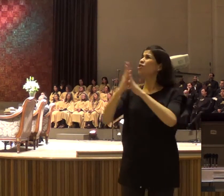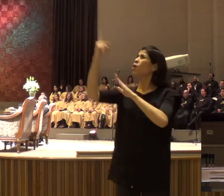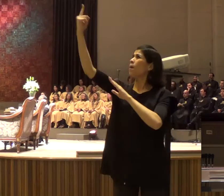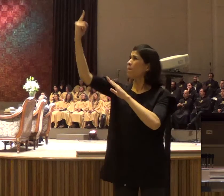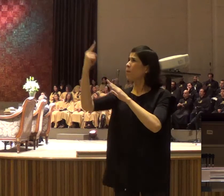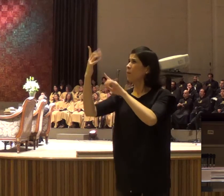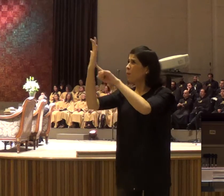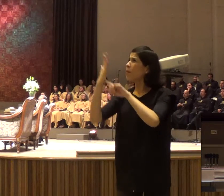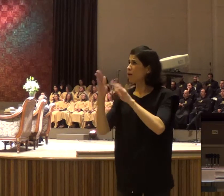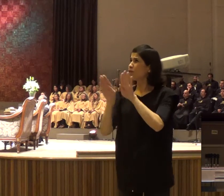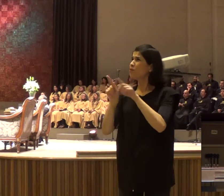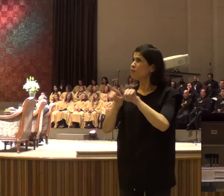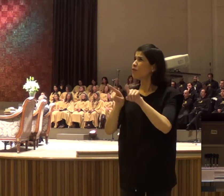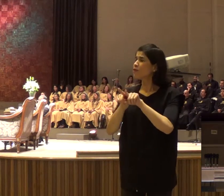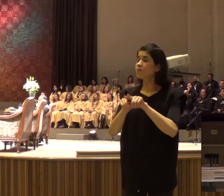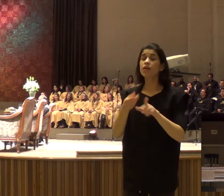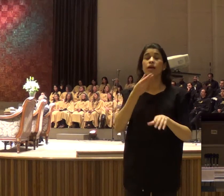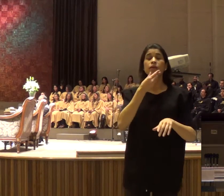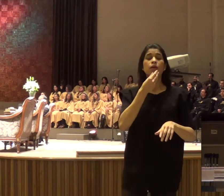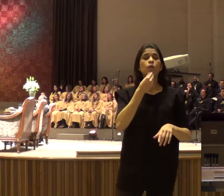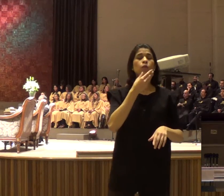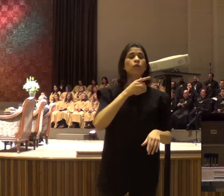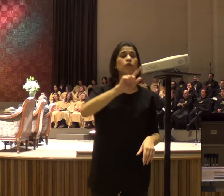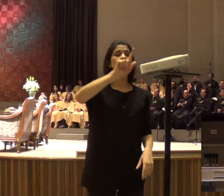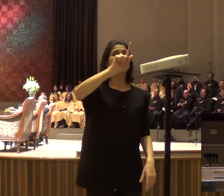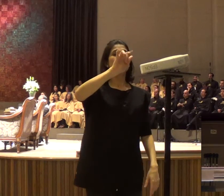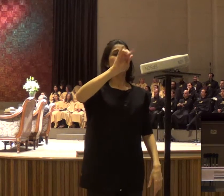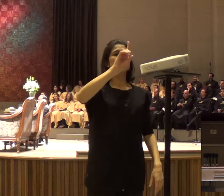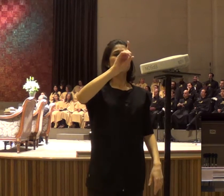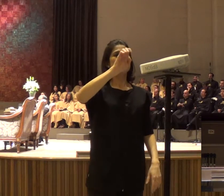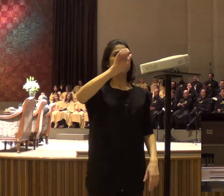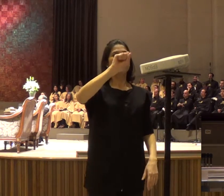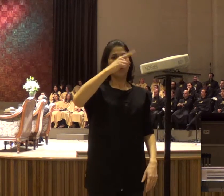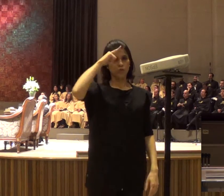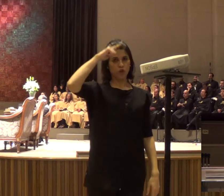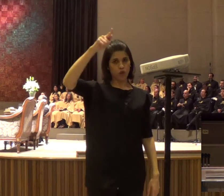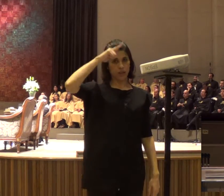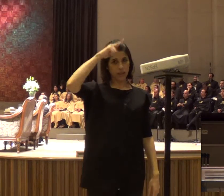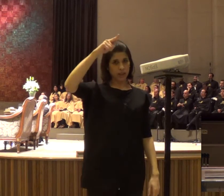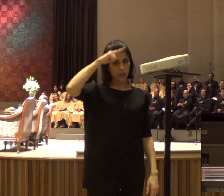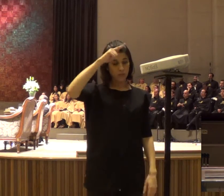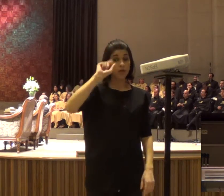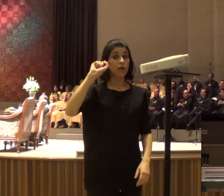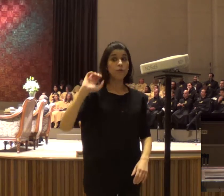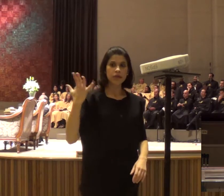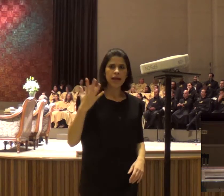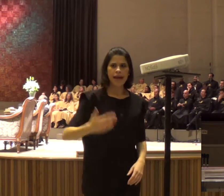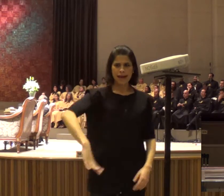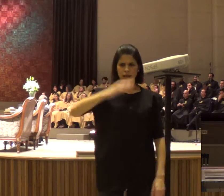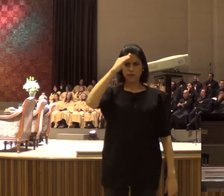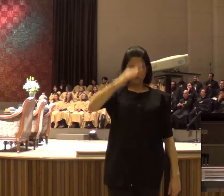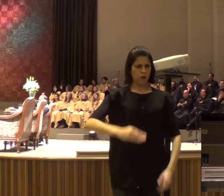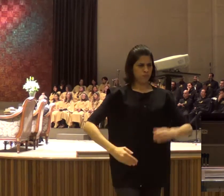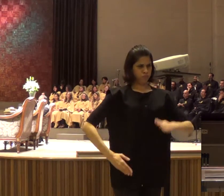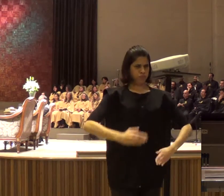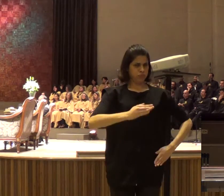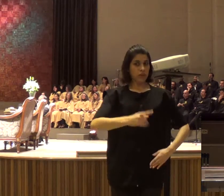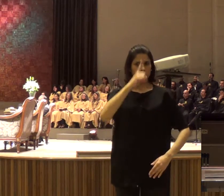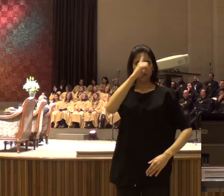lembra de Gideão, que ele pediu um sinal para Deus, ele coloca lá o novelo, de lã de noite, se ficar seco, e o